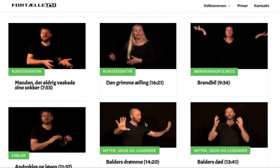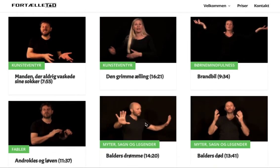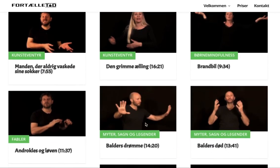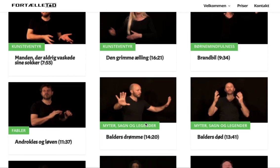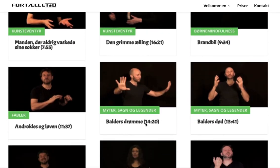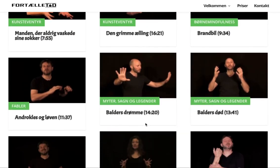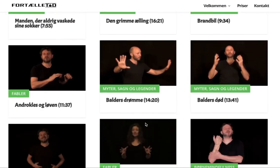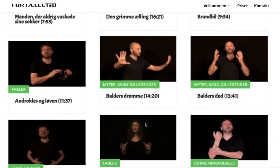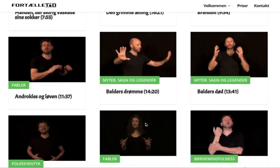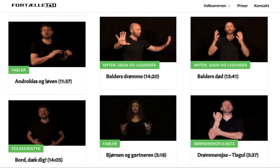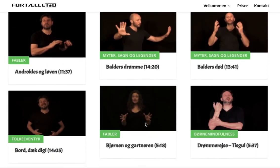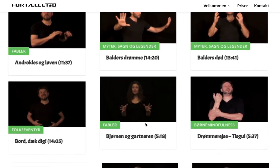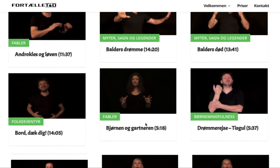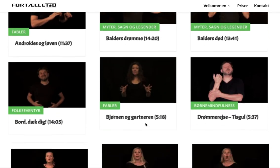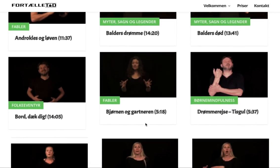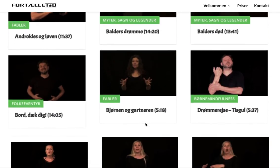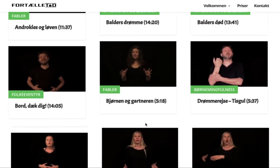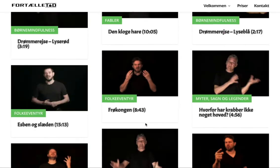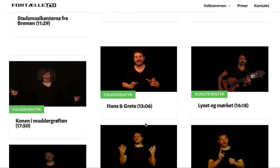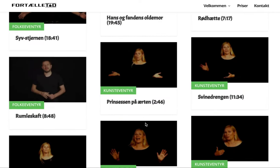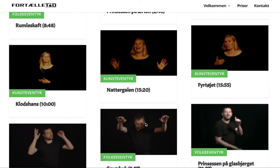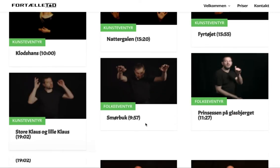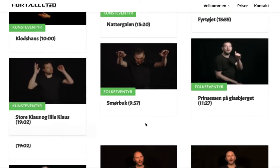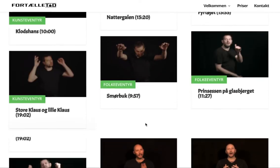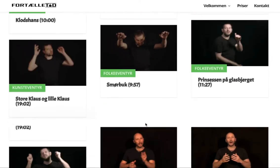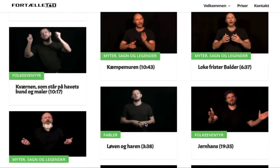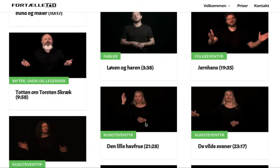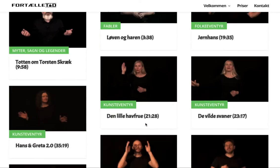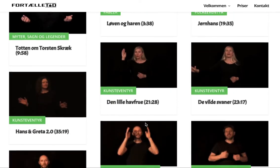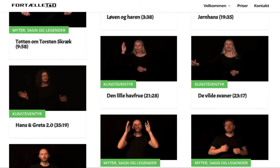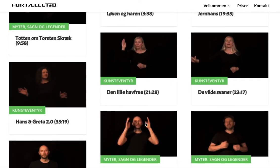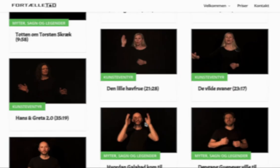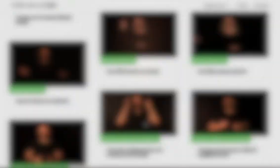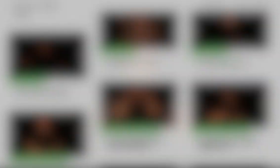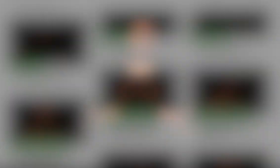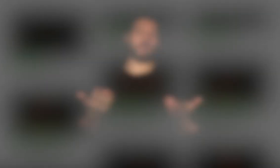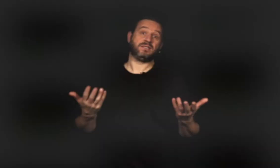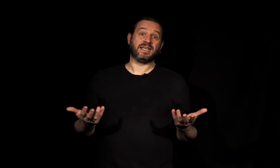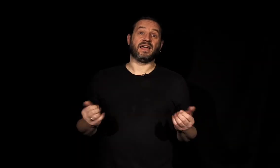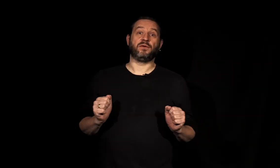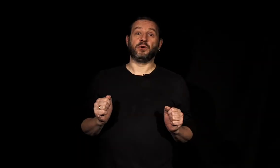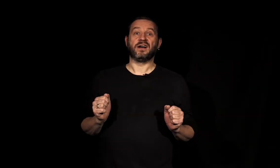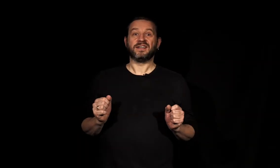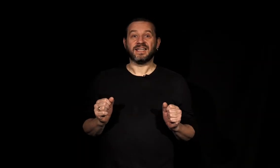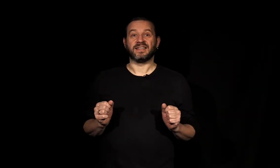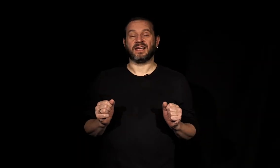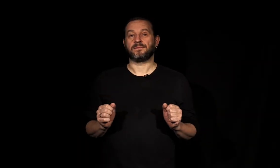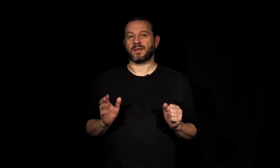historier. Og så kan brugerne logge ind på bibliotekets hjemmeside og vælge sig det eventyr, de gerne vil høre den dag. Der er